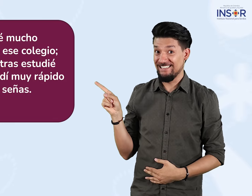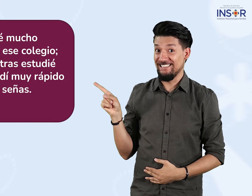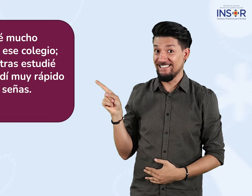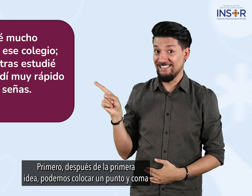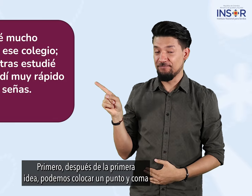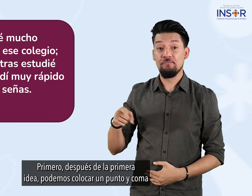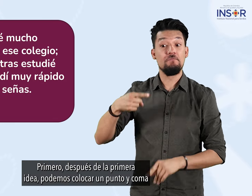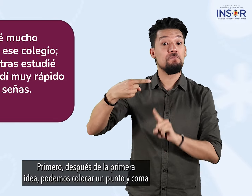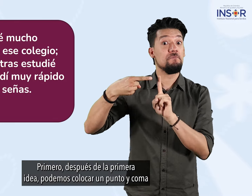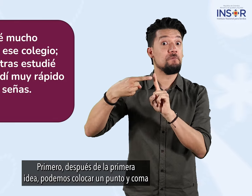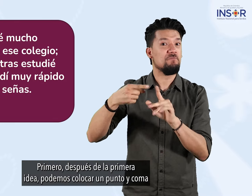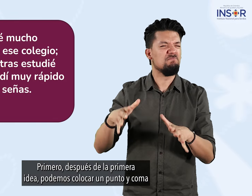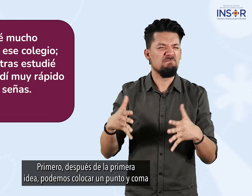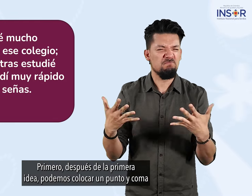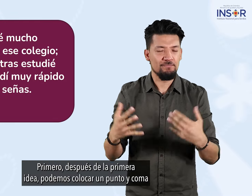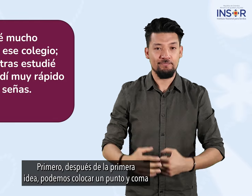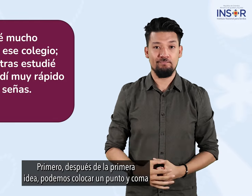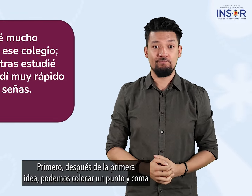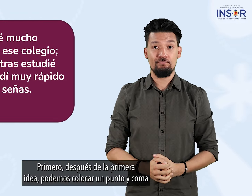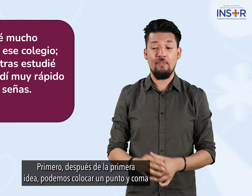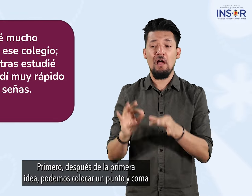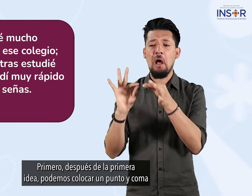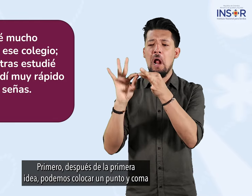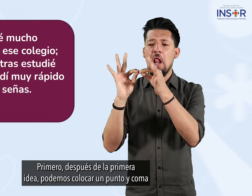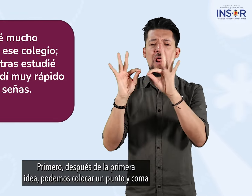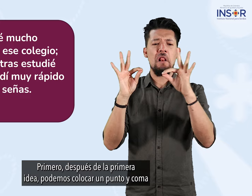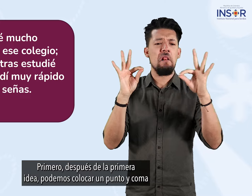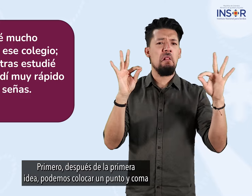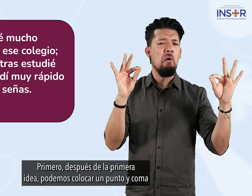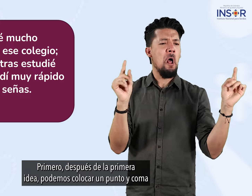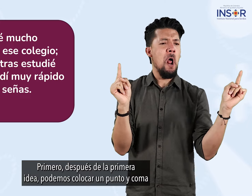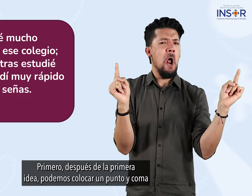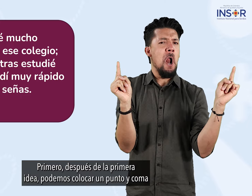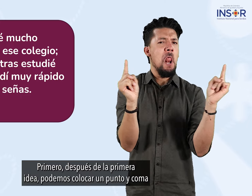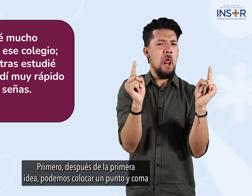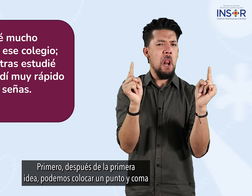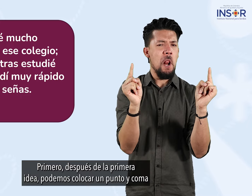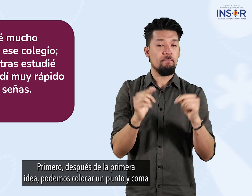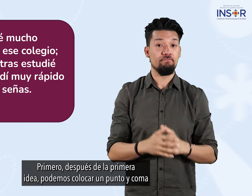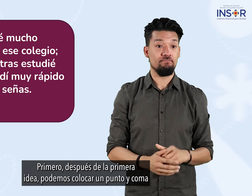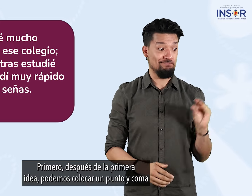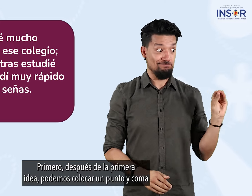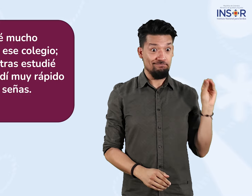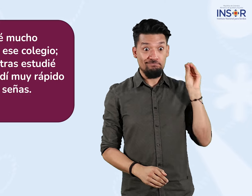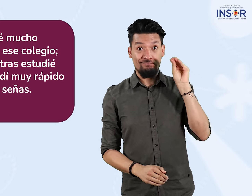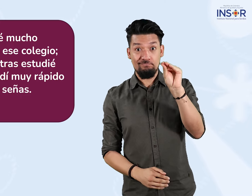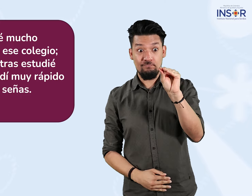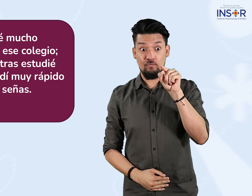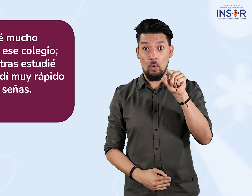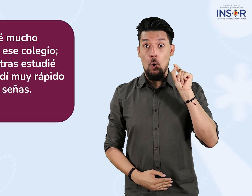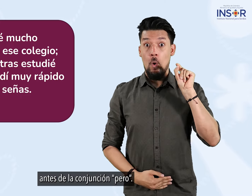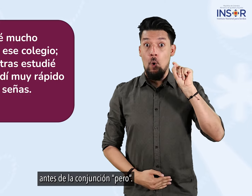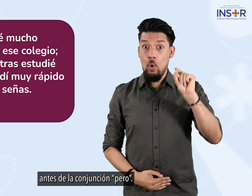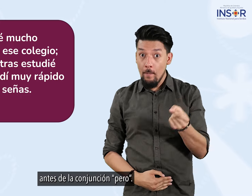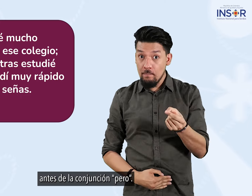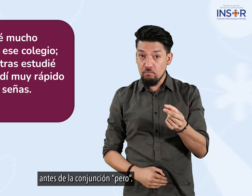primero después de la primera idea podemos colocar un punto y coma antes de la